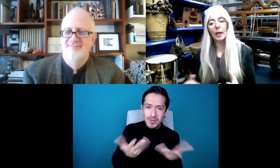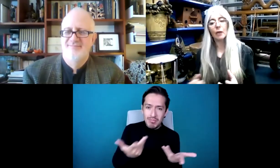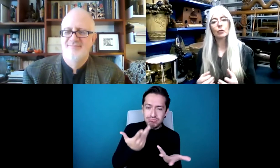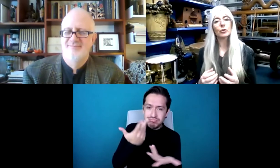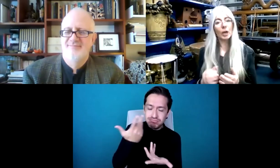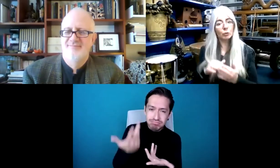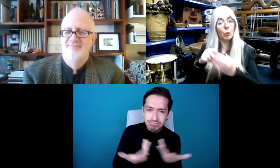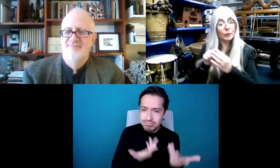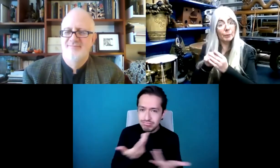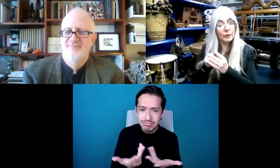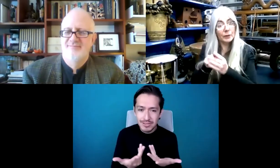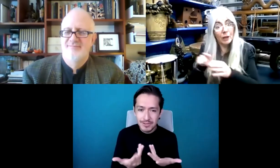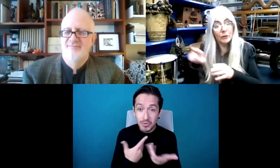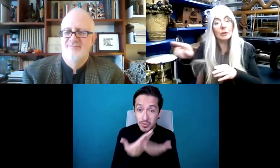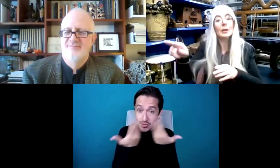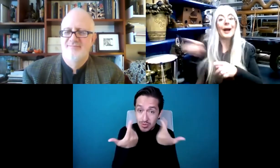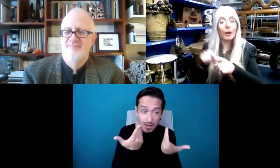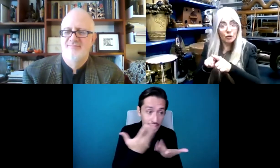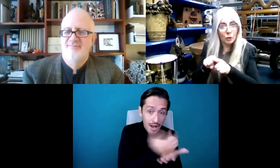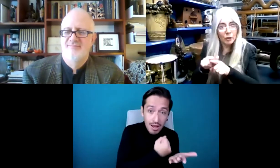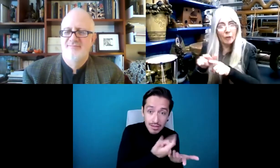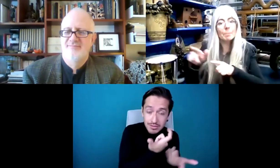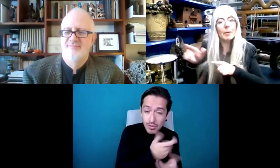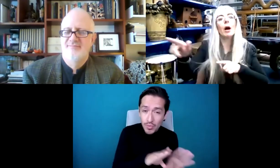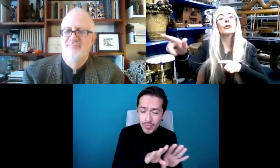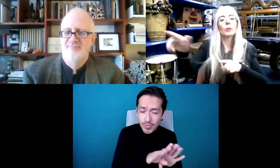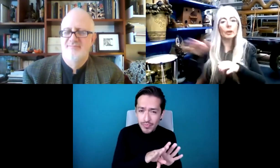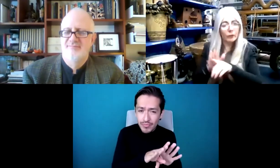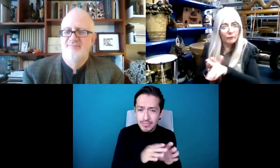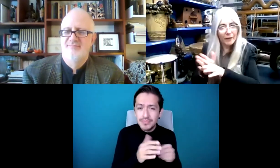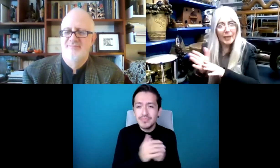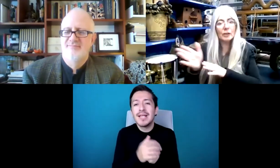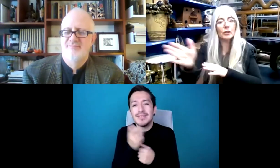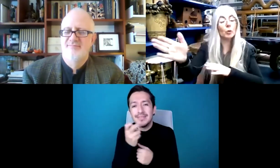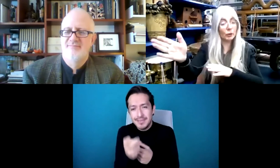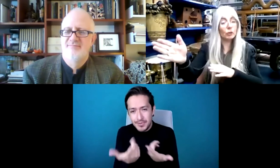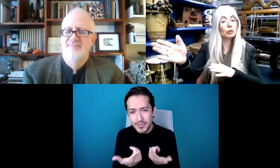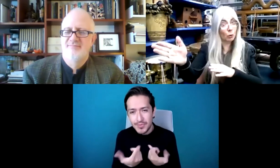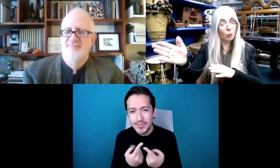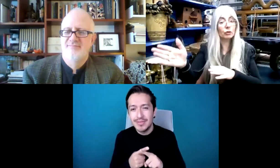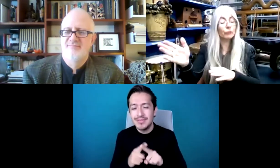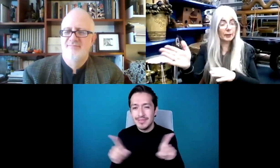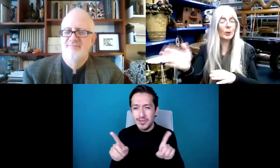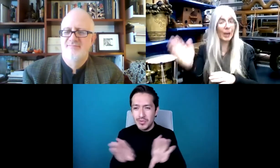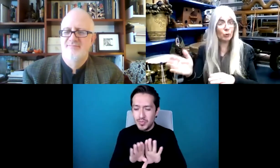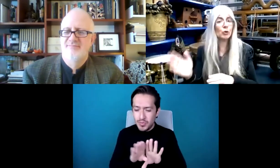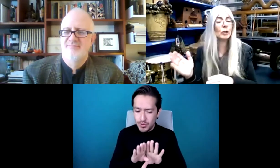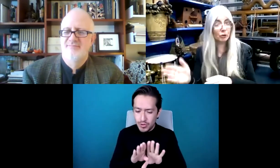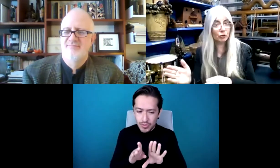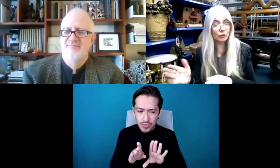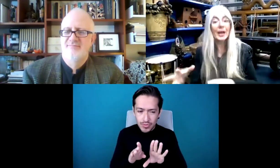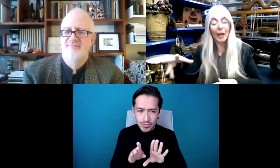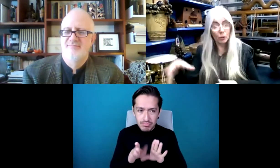No sé de dónde conseguir ese dinero. Y eso abrió otra avenida, otra veta que había